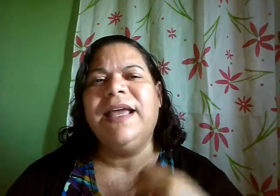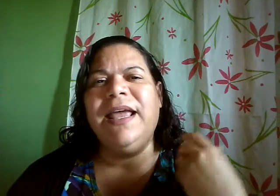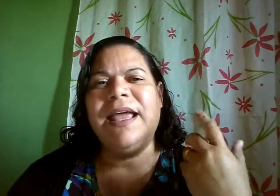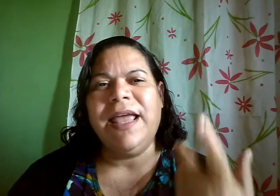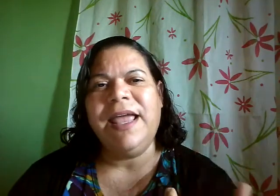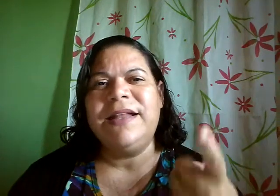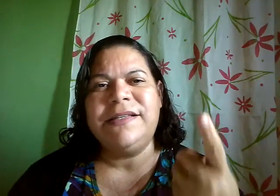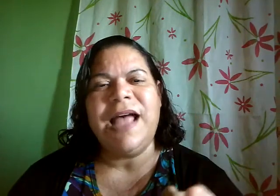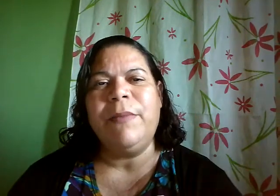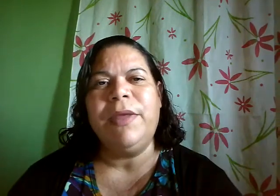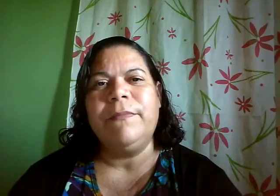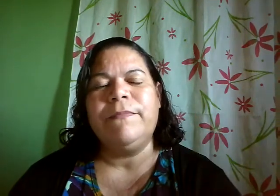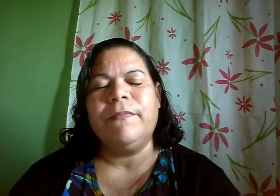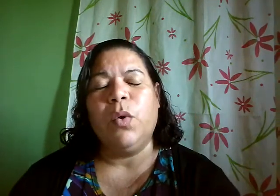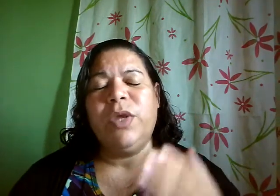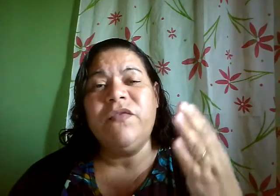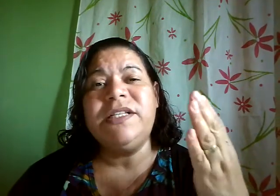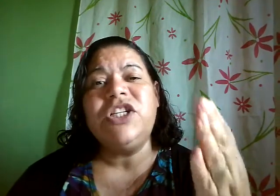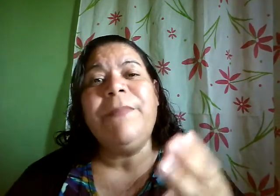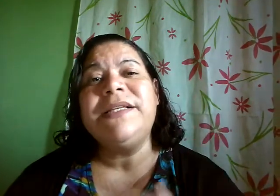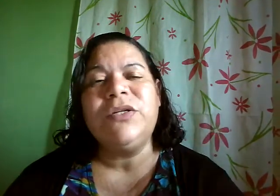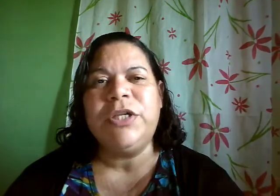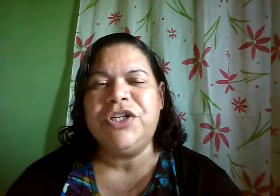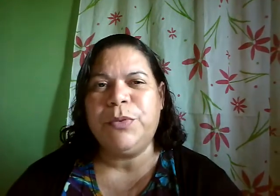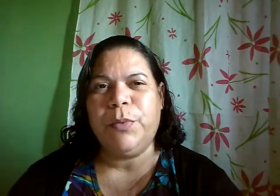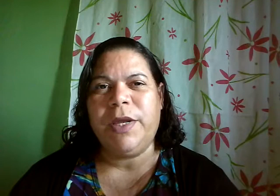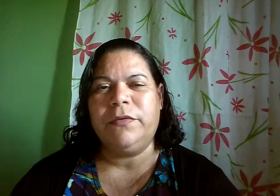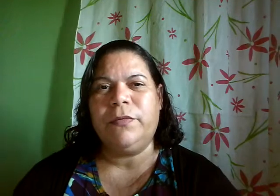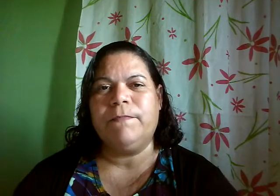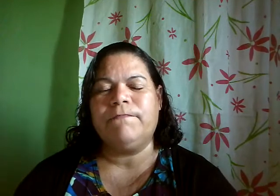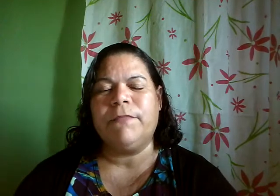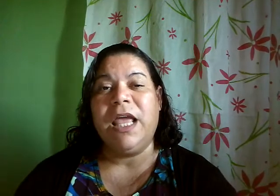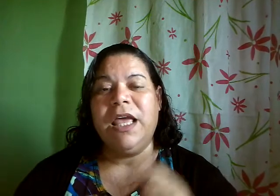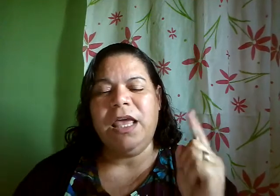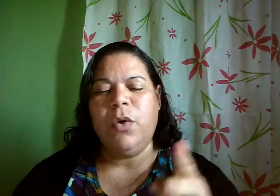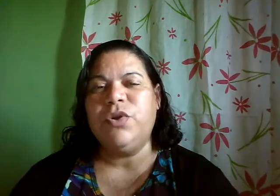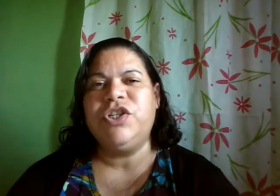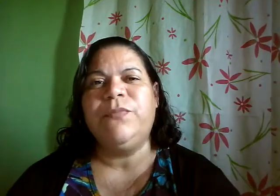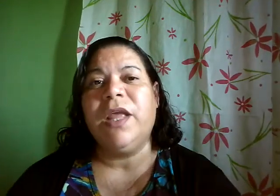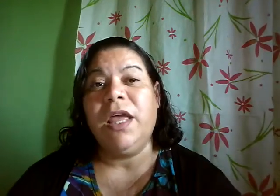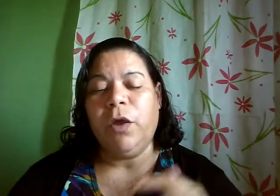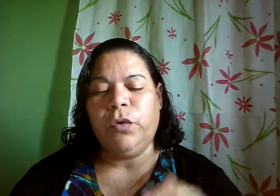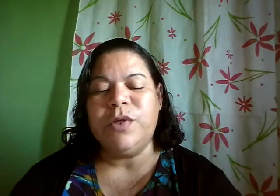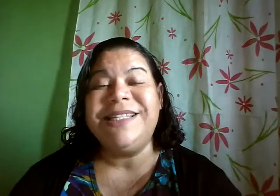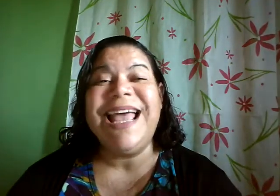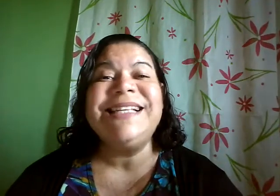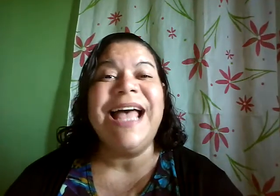Ele sabe o que você está passando neste momento. E hoje eu trouxe essa